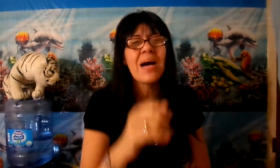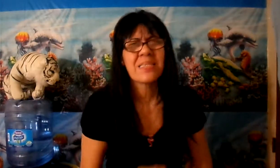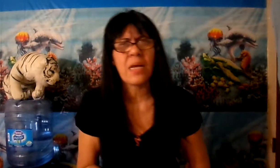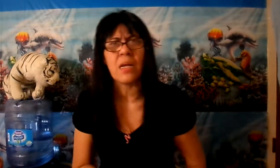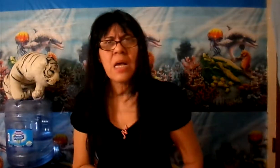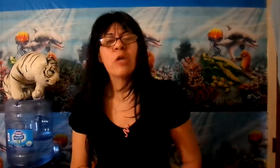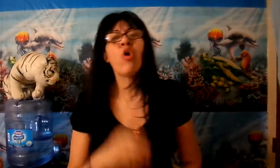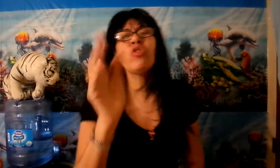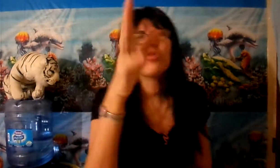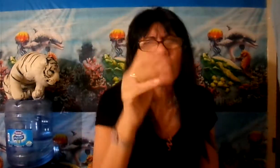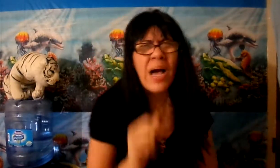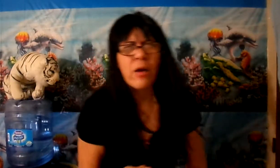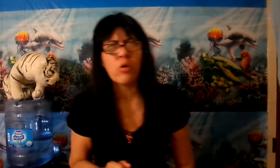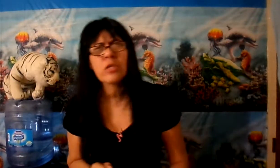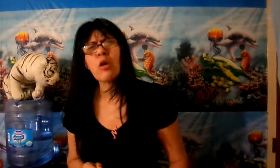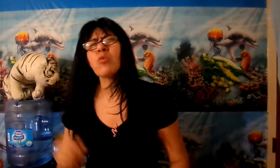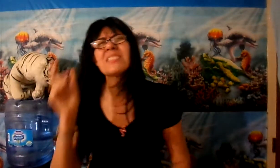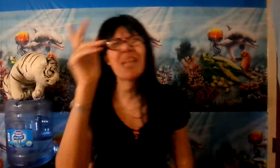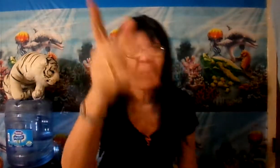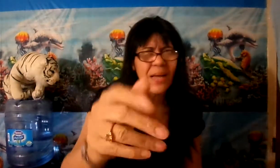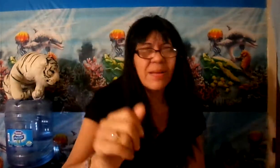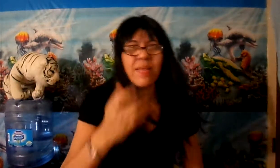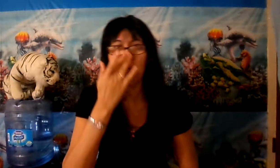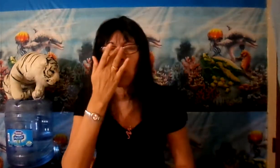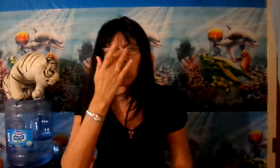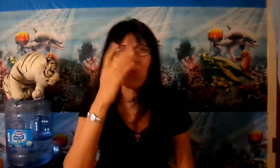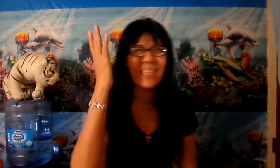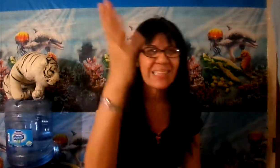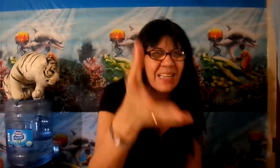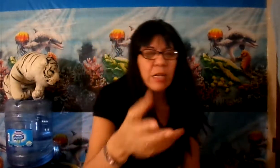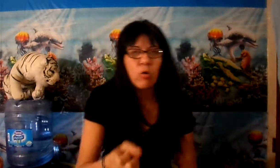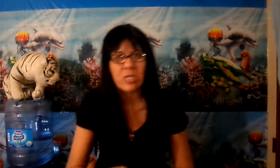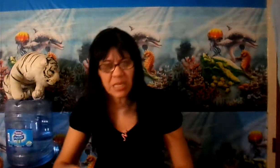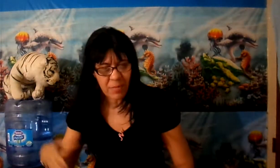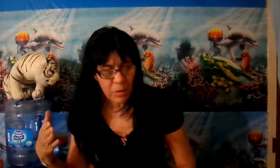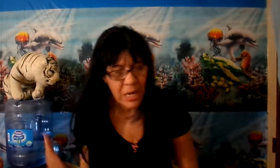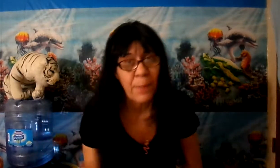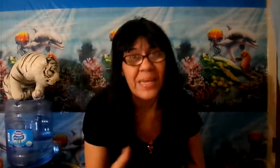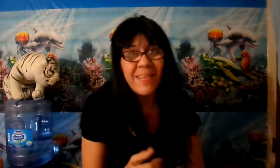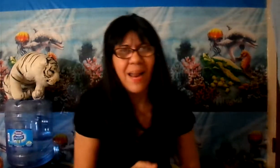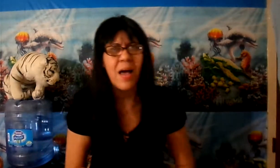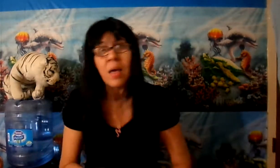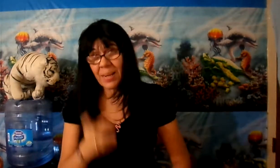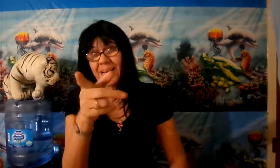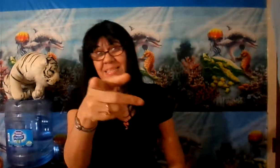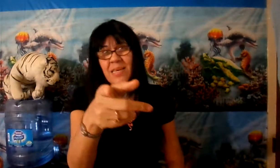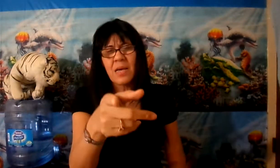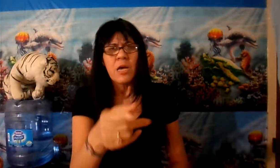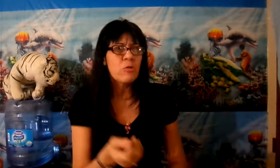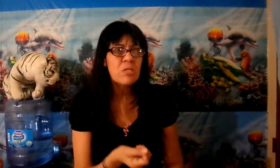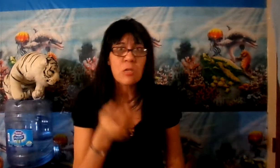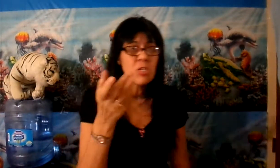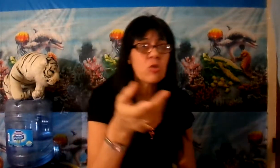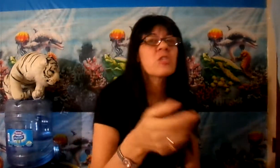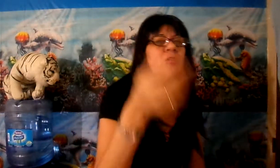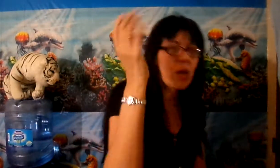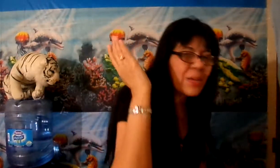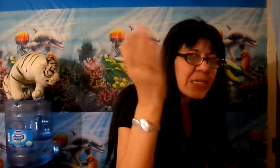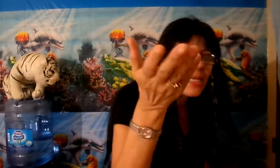a hacer? ¿Dónde tú te vas a esconder? Como dice la palabra de Dios que muchos van a tratar de esconderse debajo de las piedras. ¿Verdad que sí? Y tú dices, no, eso no se sucede. ¿Y